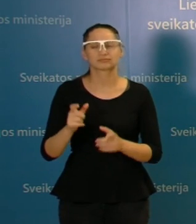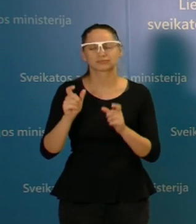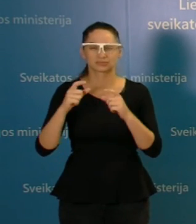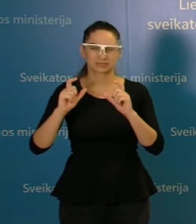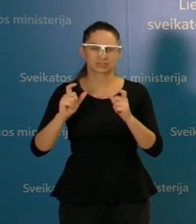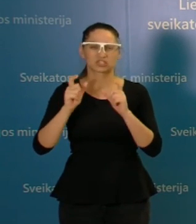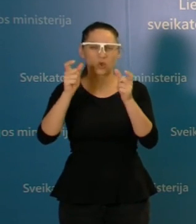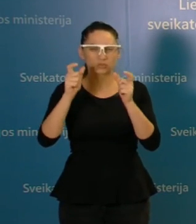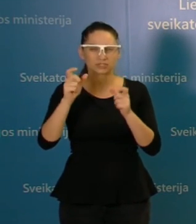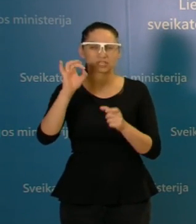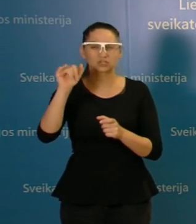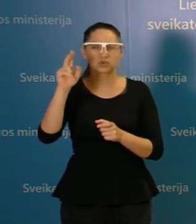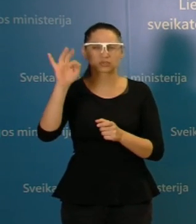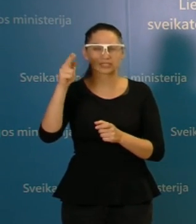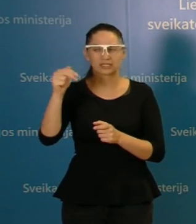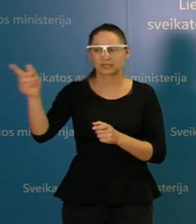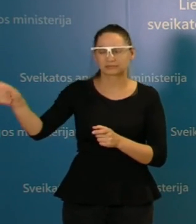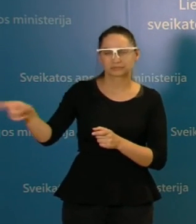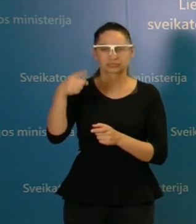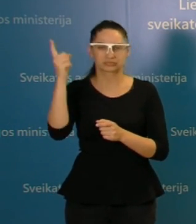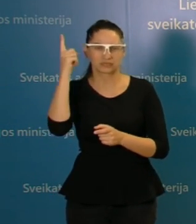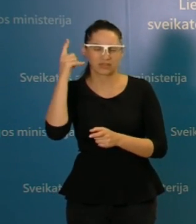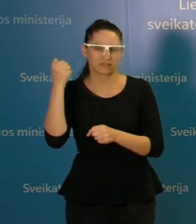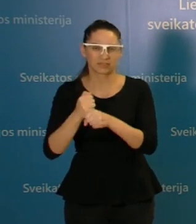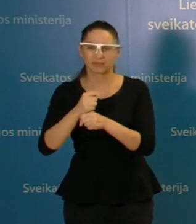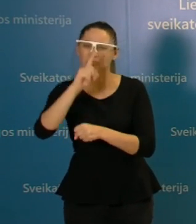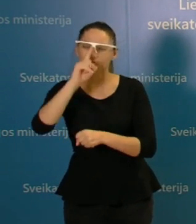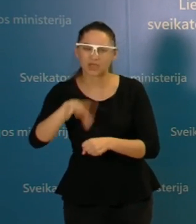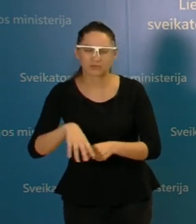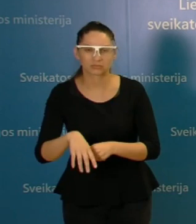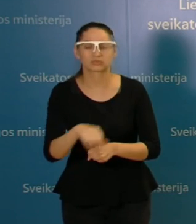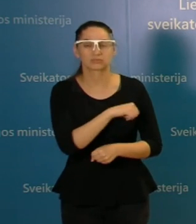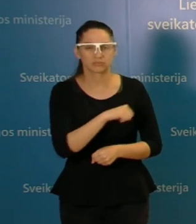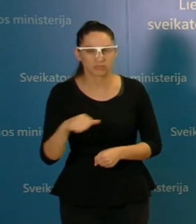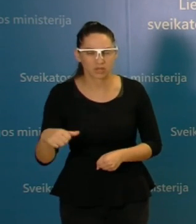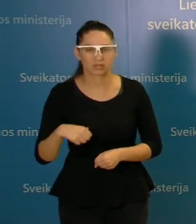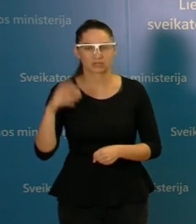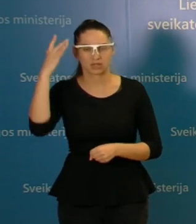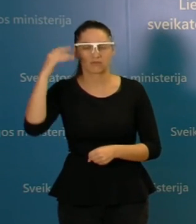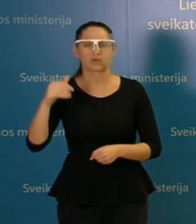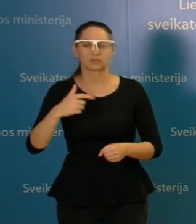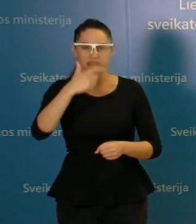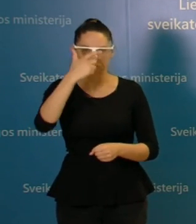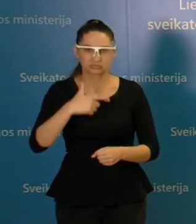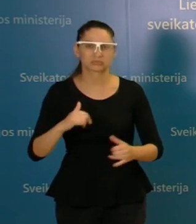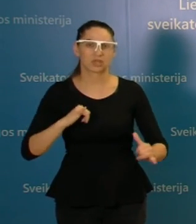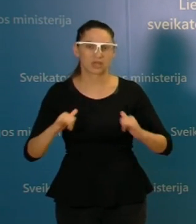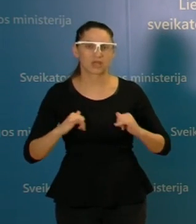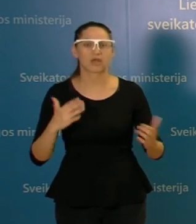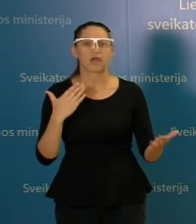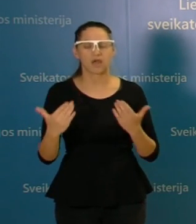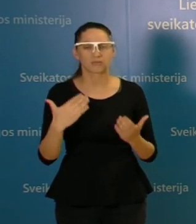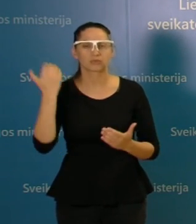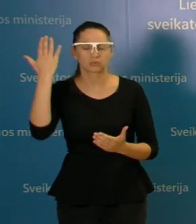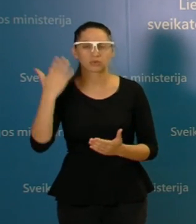konsultavimui ir turėkim tai galvoje, tai arba susijimam, arba turėsim susitaikyti su tuo, kad ne